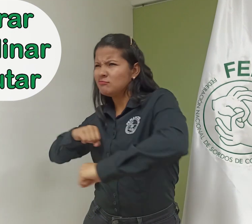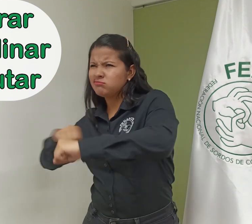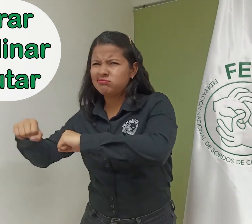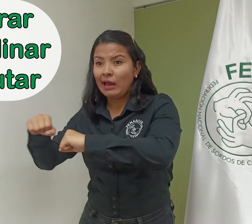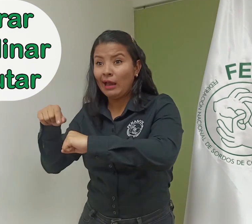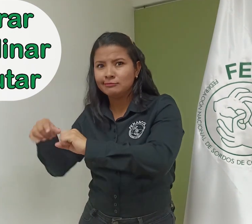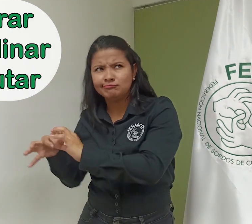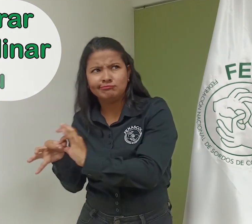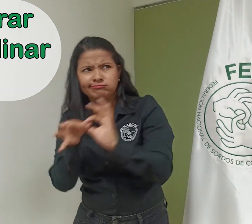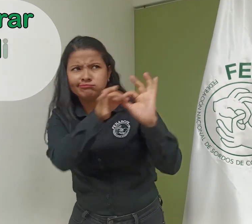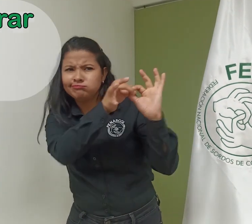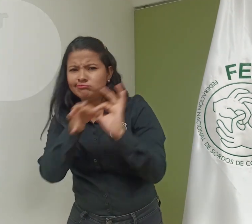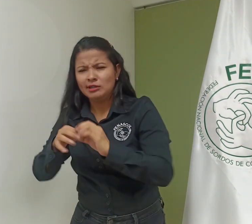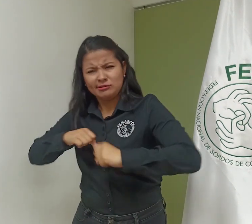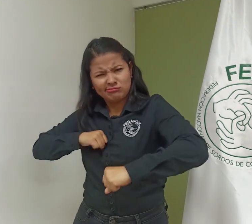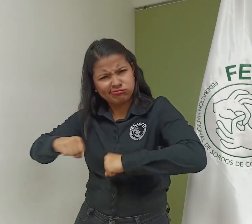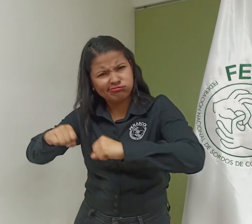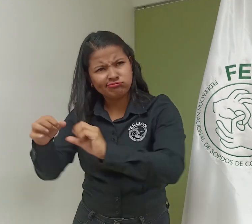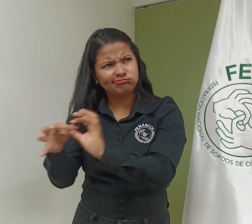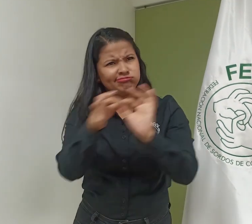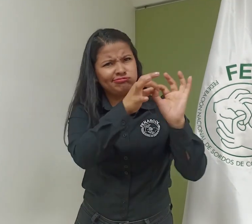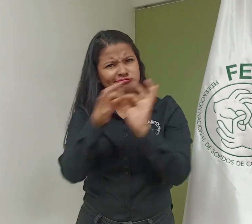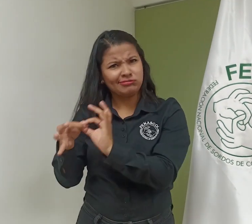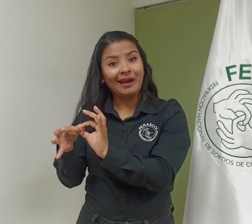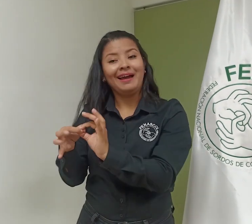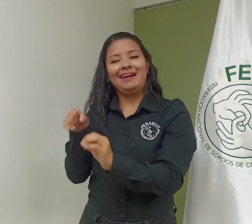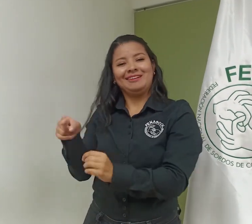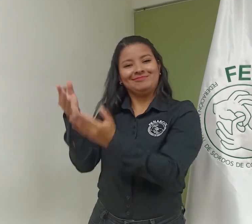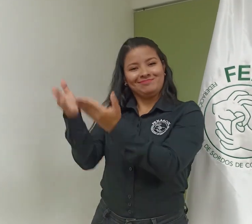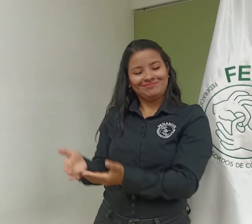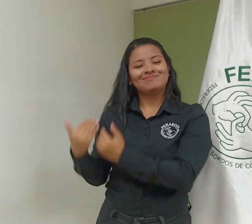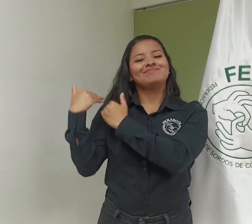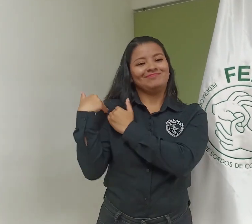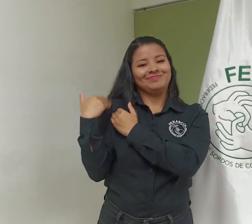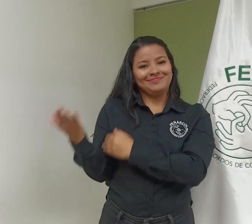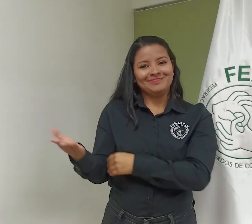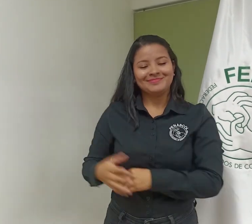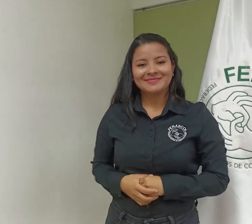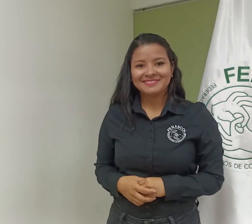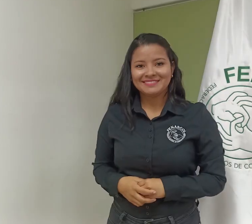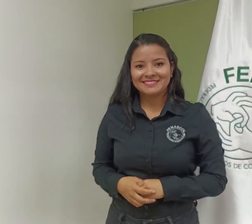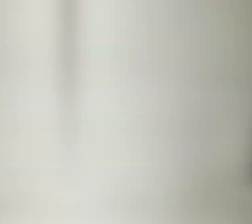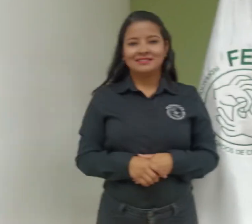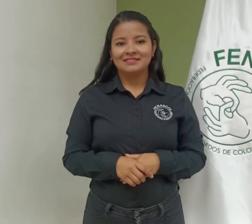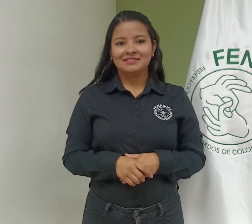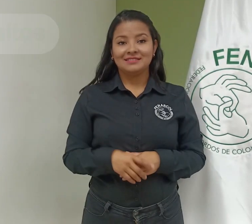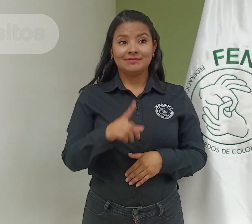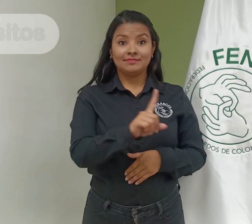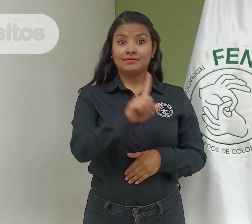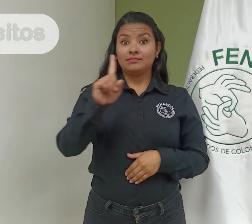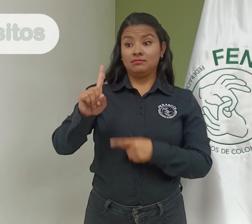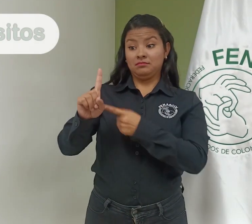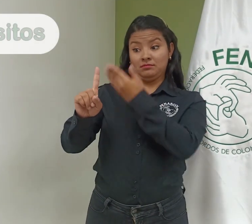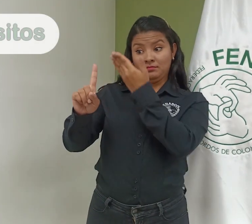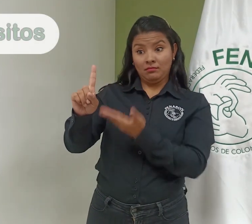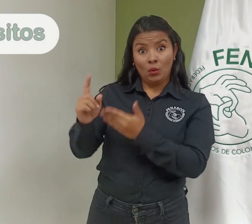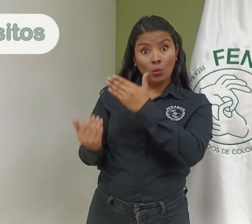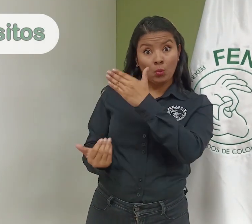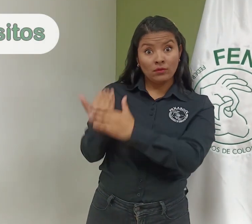gestión proactiva los objetivos del programa, comunidad, cultura y lengua. Requisitos para